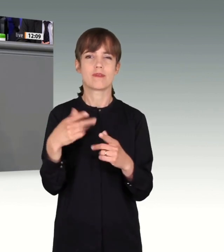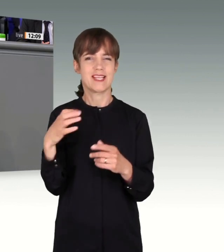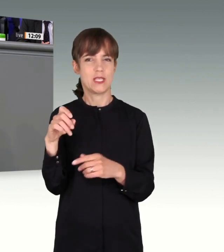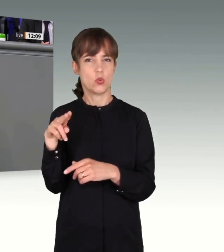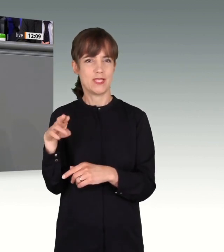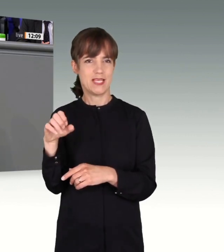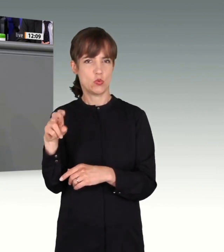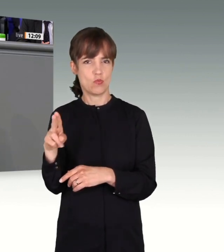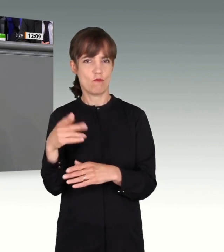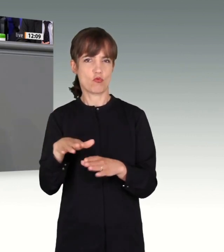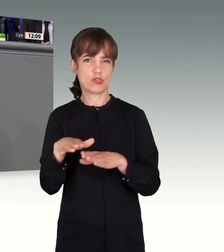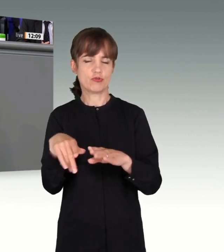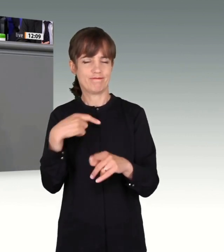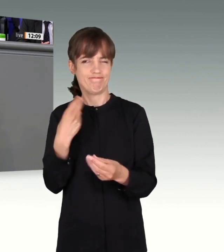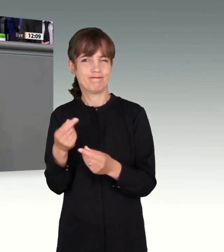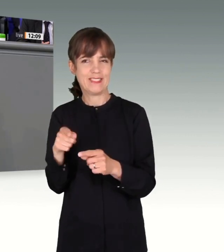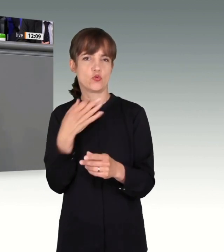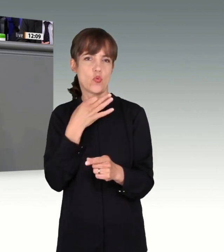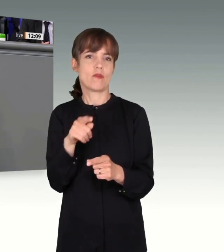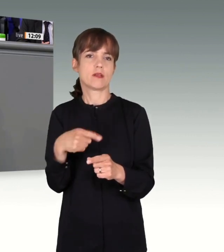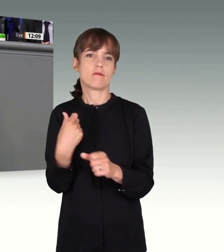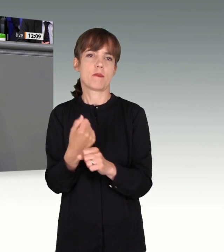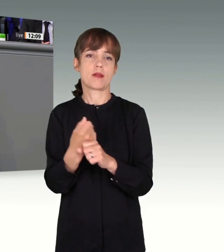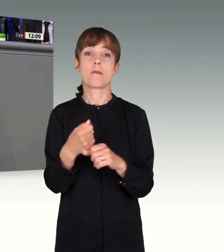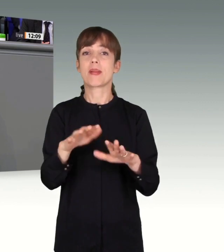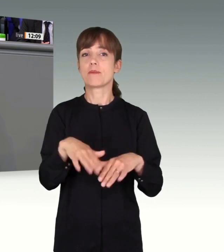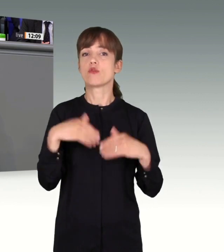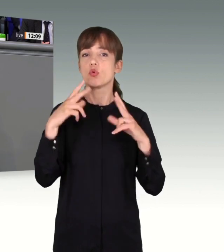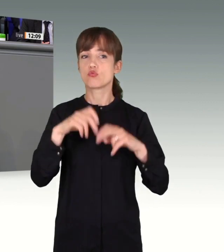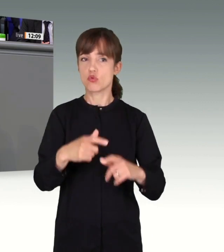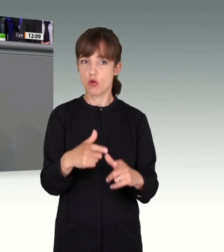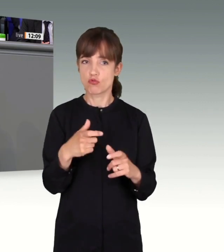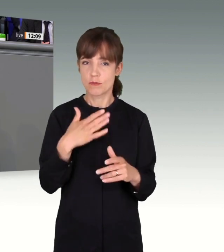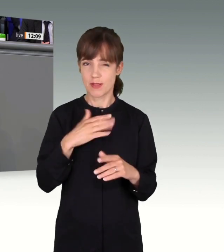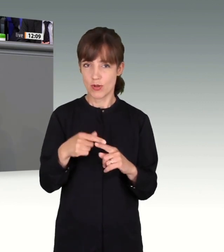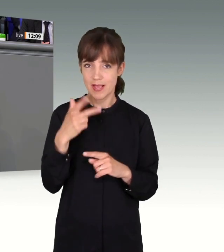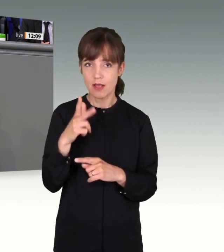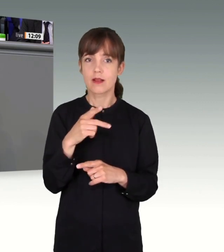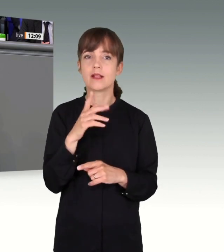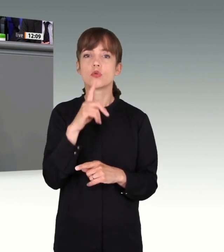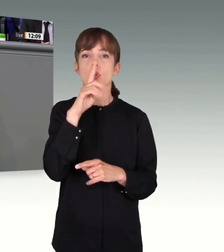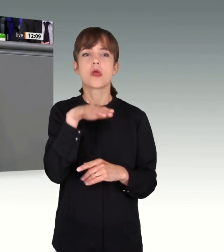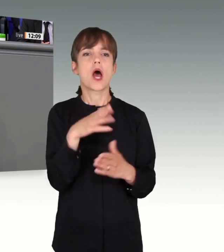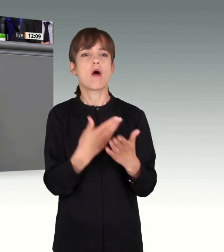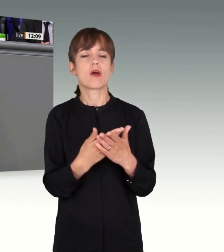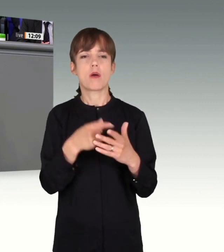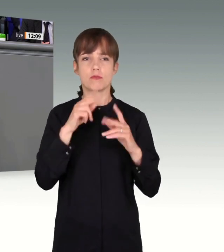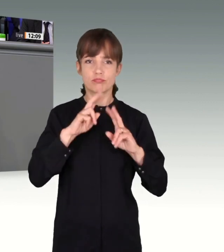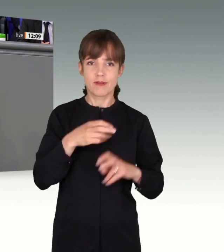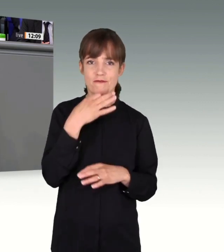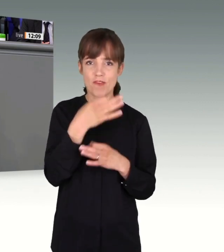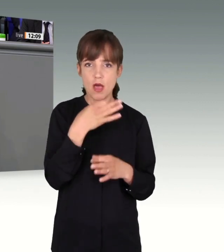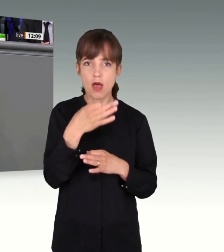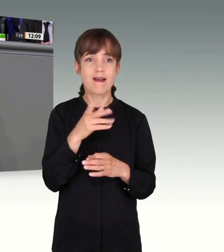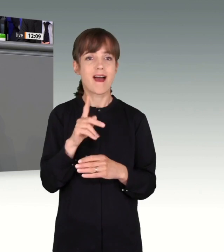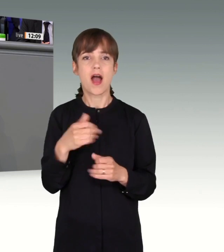verhindert werden. Dafür sind wir dankbar, und das sollten wir auch im Lichte dieses Berichts nicht vergessen. Wir alle wären aber sicherlich froh gewesen, wenn auch